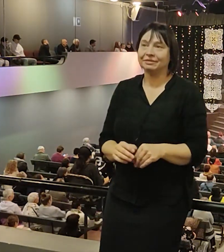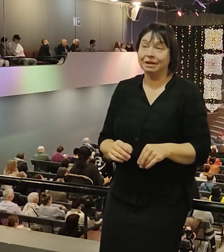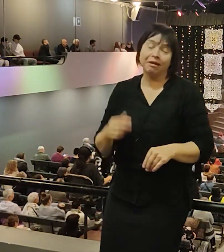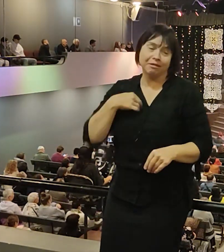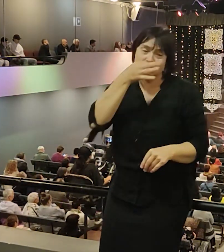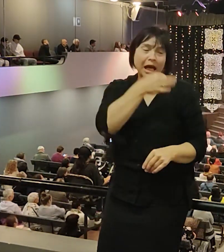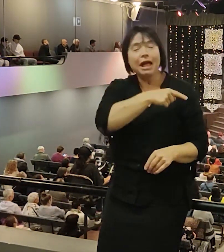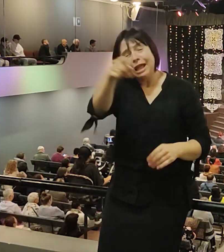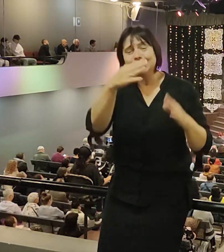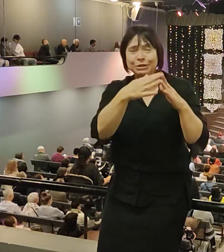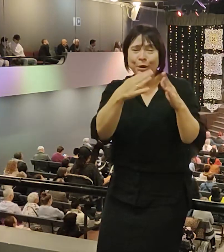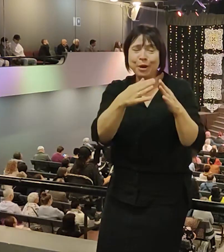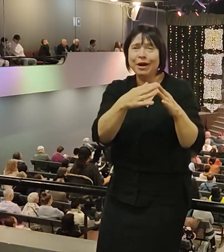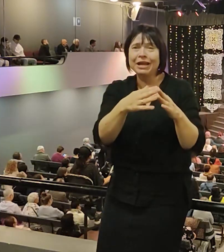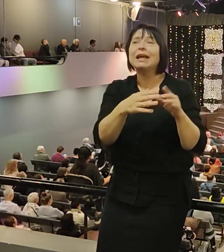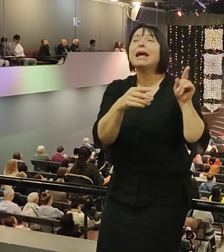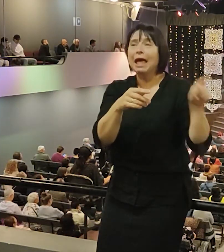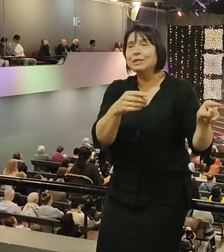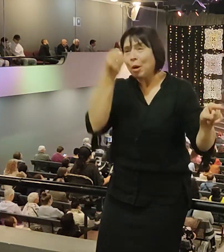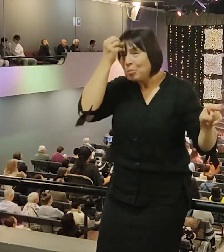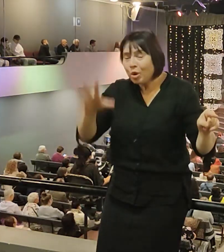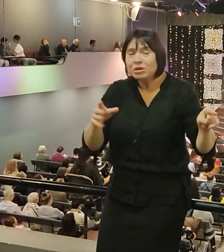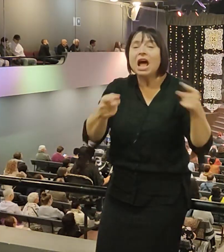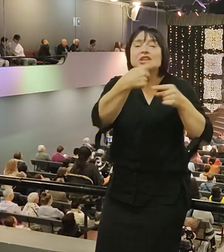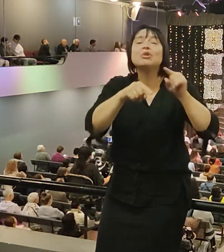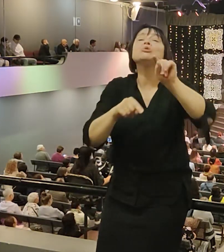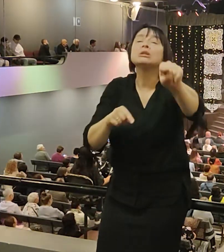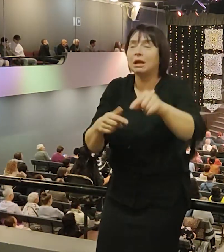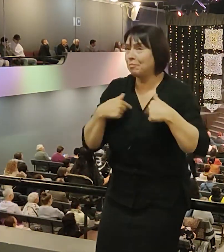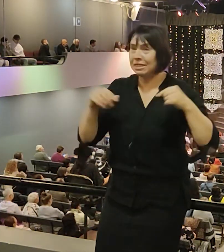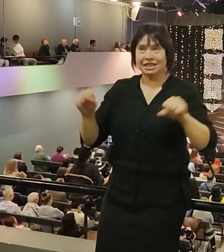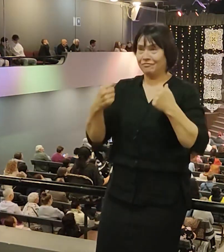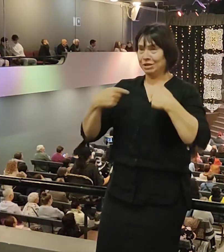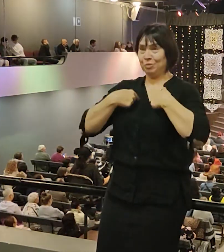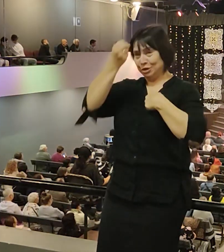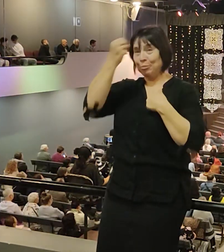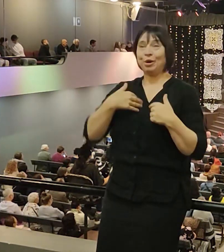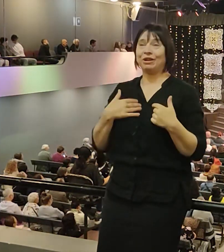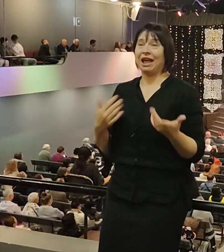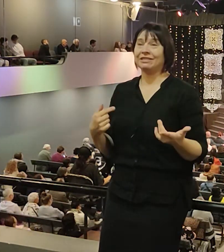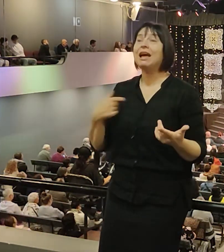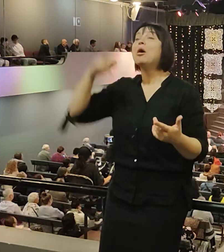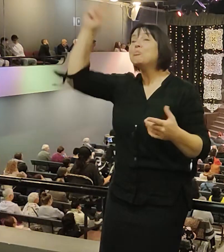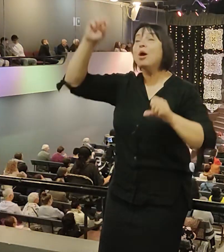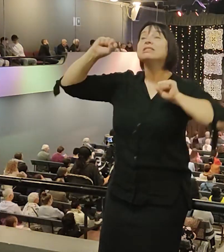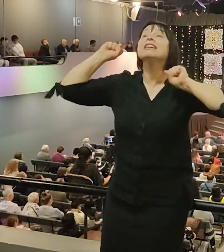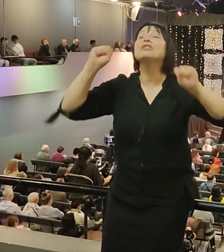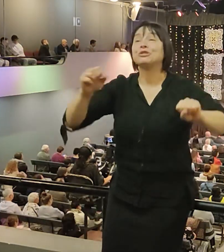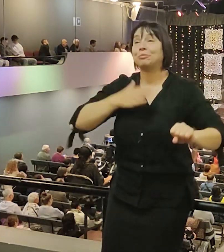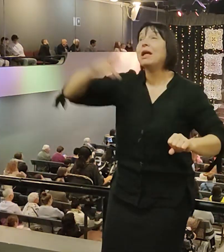своему. Это проклятие на него пойдет. Меня невозможно проклять. Я под защитом неба.